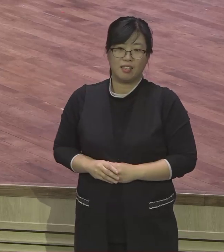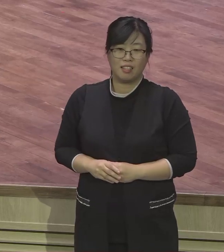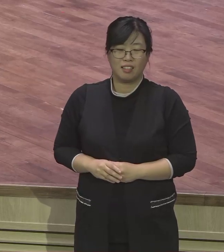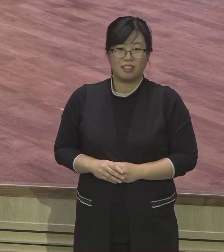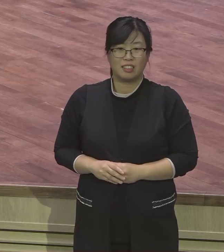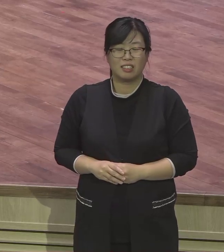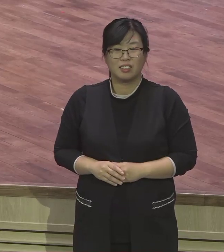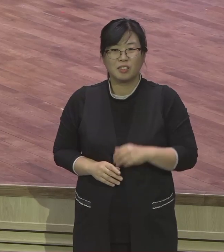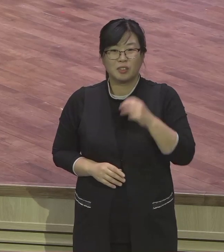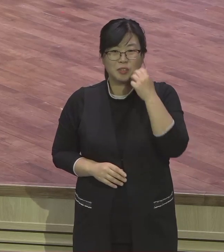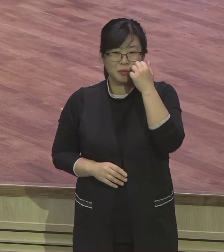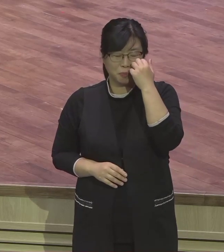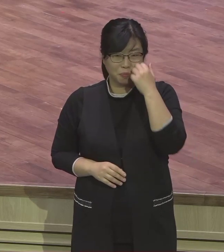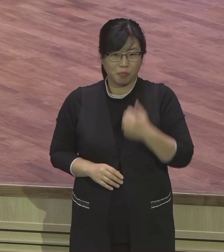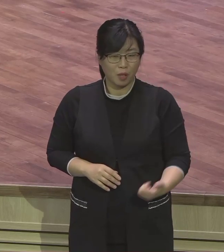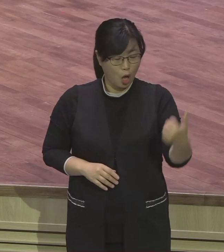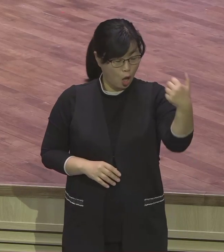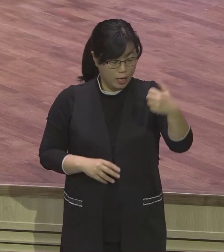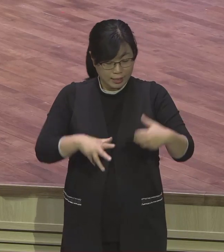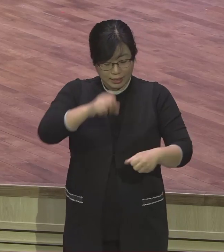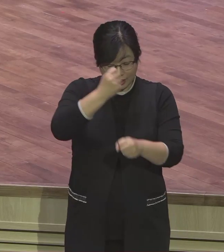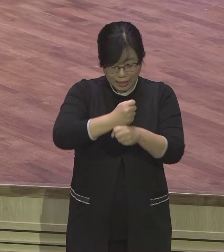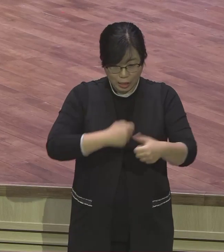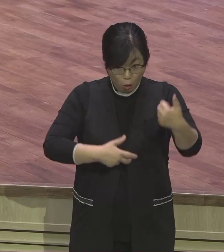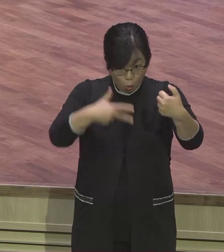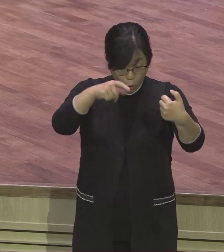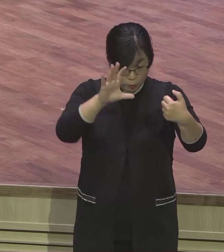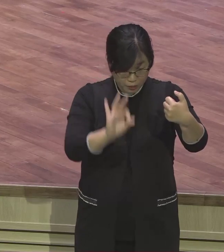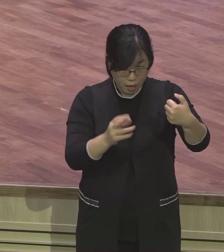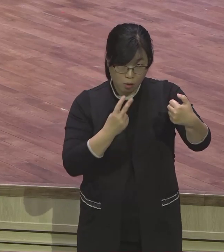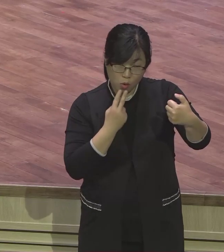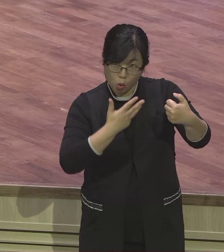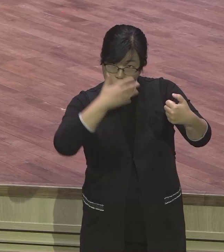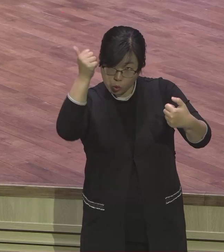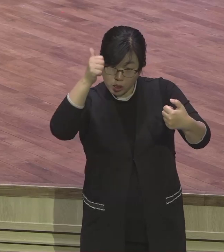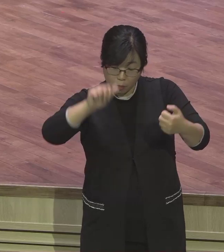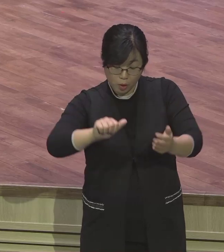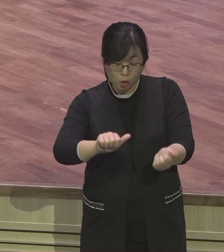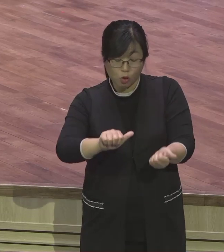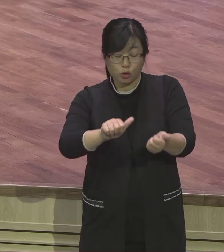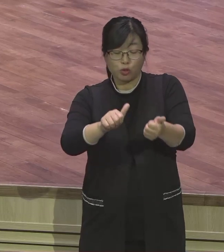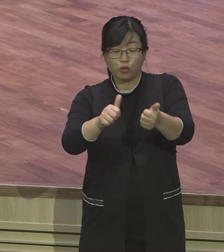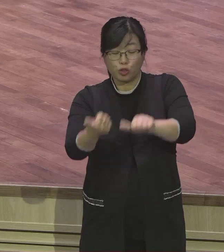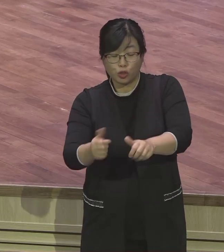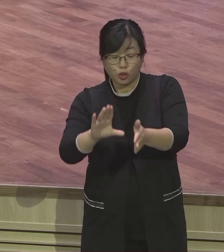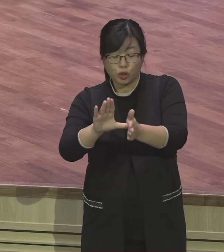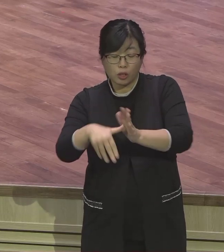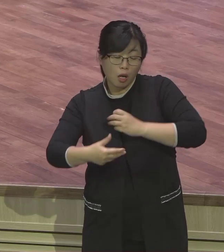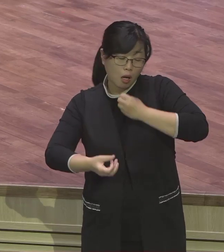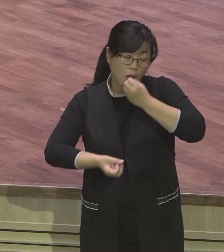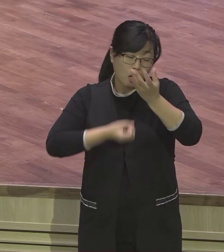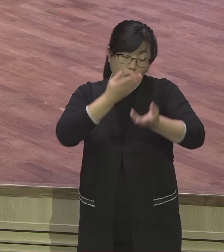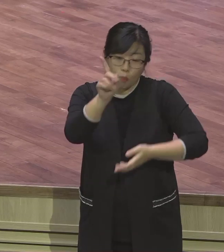있습니다. 요셉의 죽음에서 요셉은 자기 유고를 어떻게 해요? 애굽에 장사하지 말고 그랬어요.